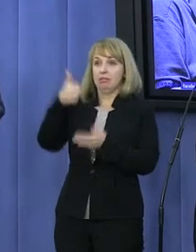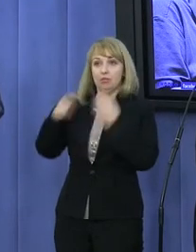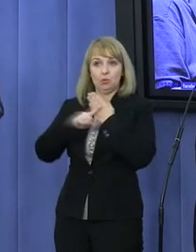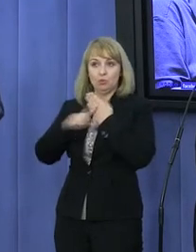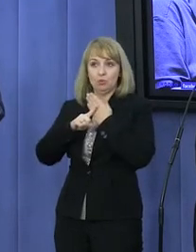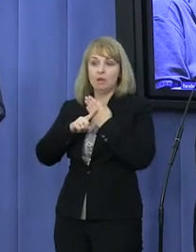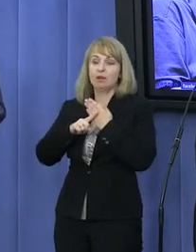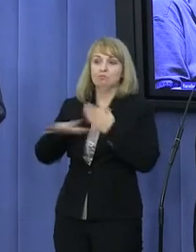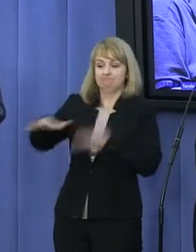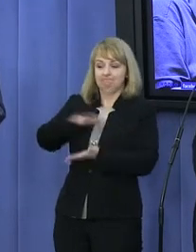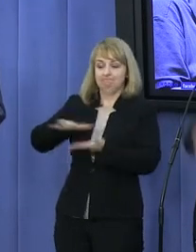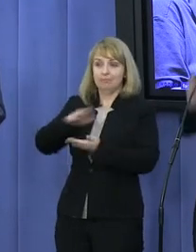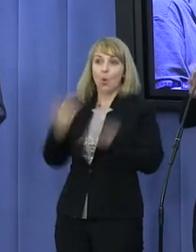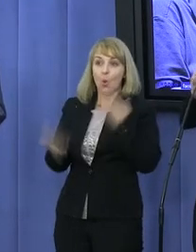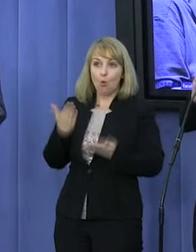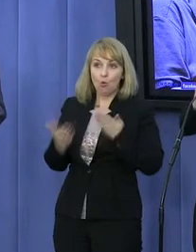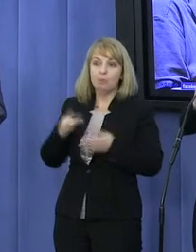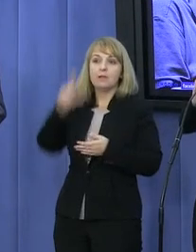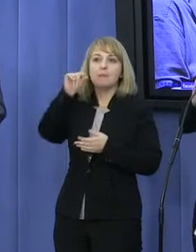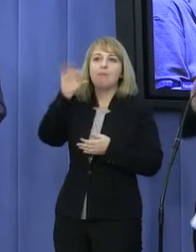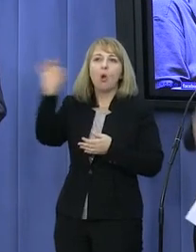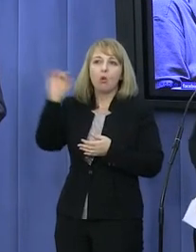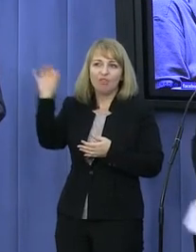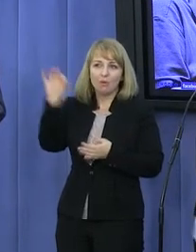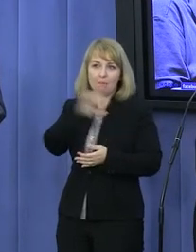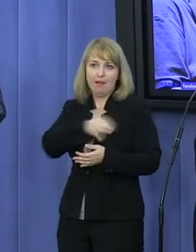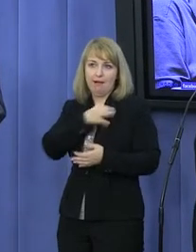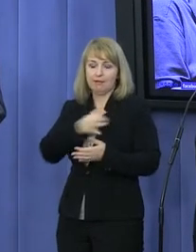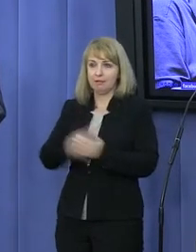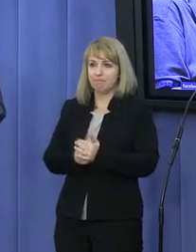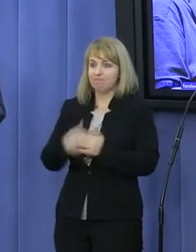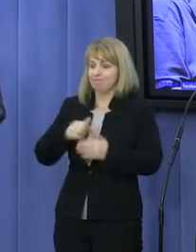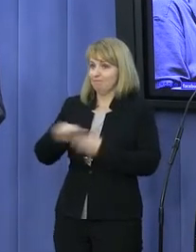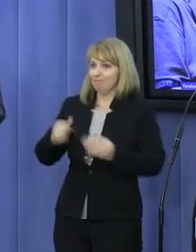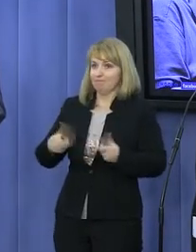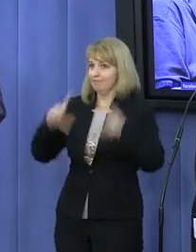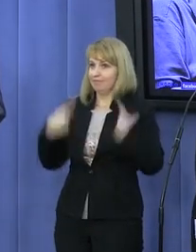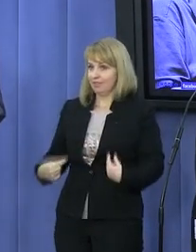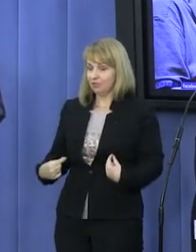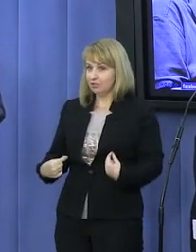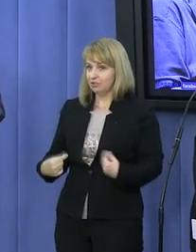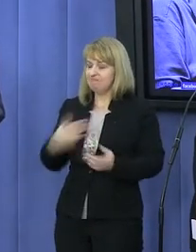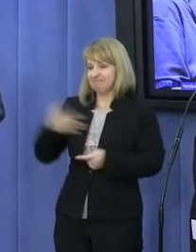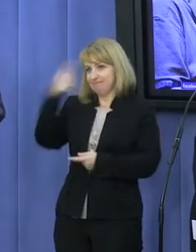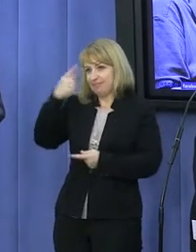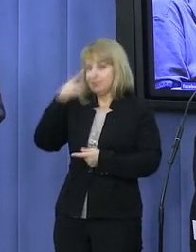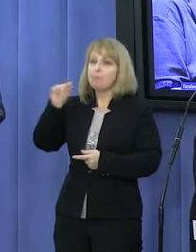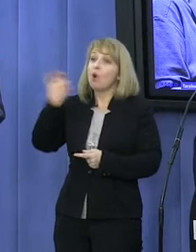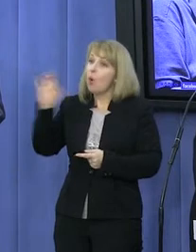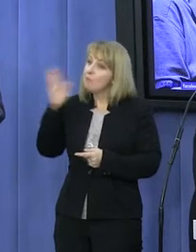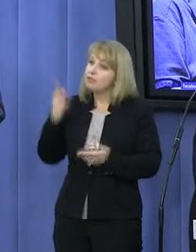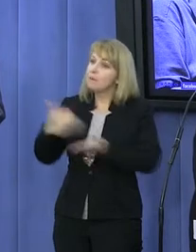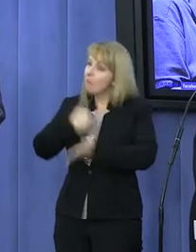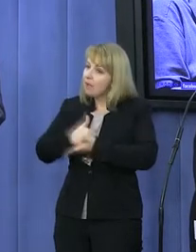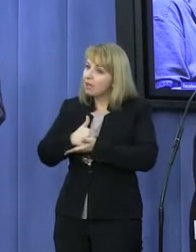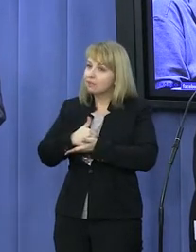na Lubelszczyźnie z Platformy Obywatelskiej. Powiem szczerze, że spodziewałem się, że Platforma będzie nam pomagać, ale że